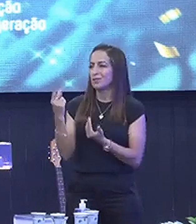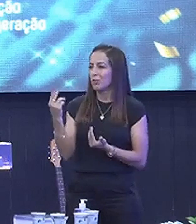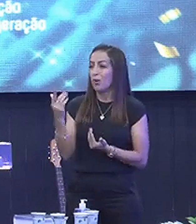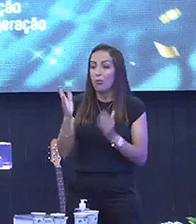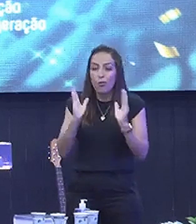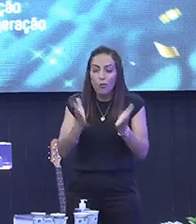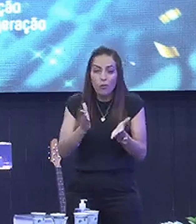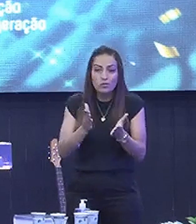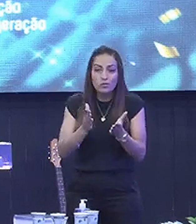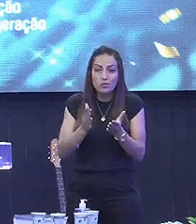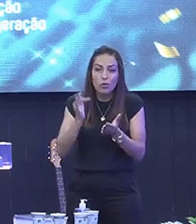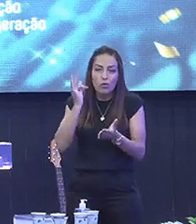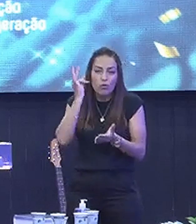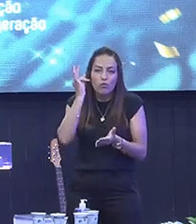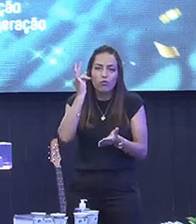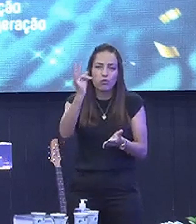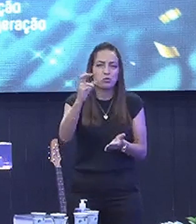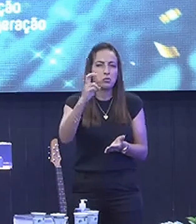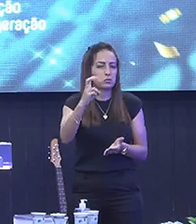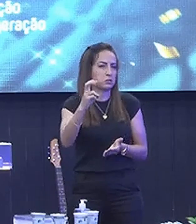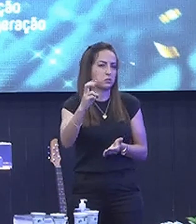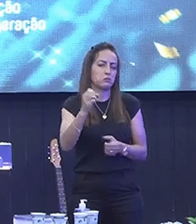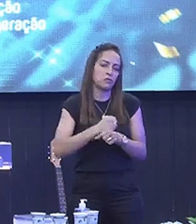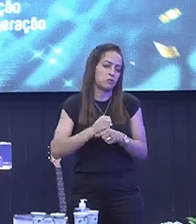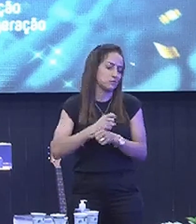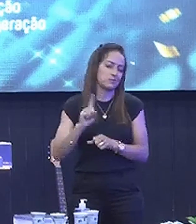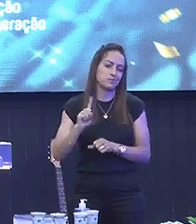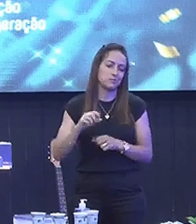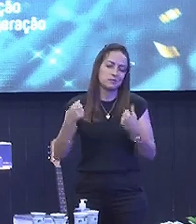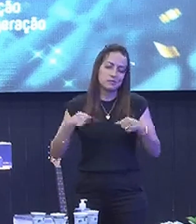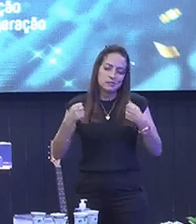Hoje, daqui a cinco anos Não